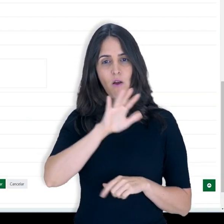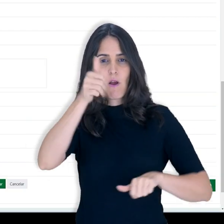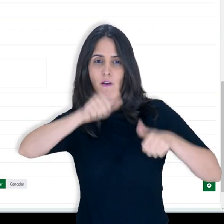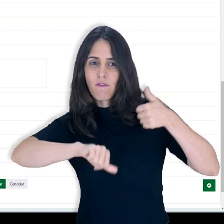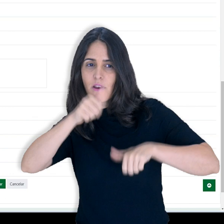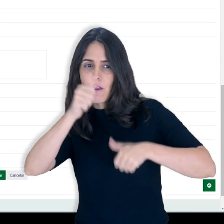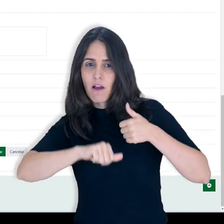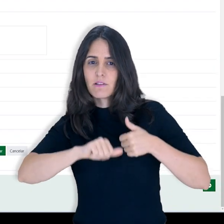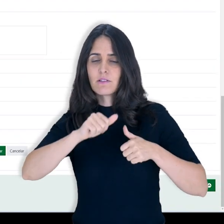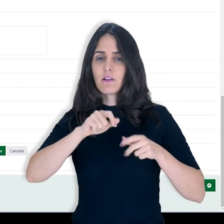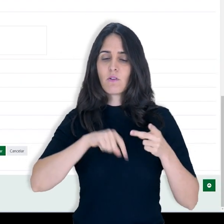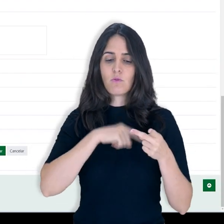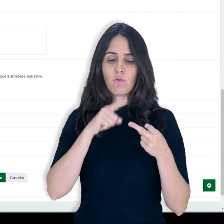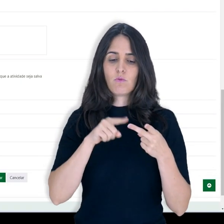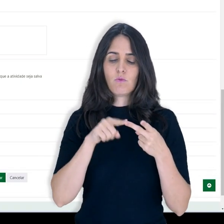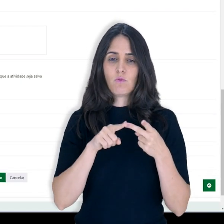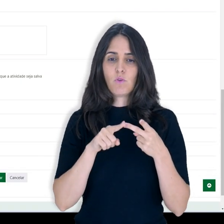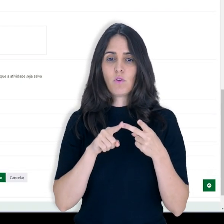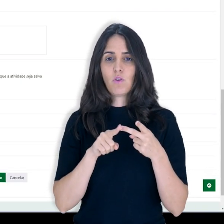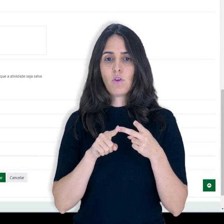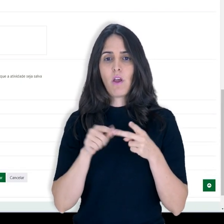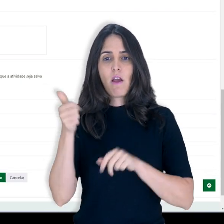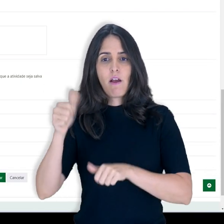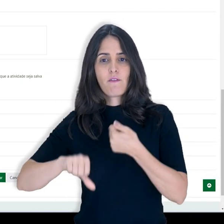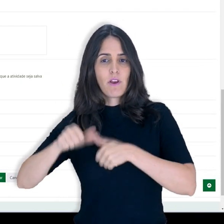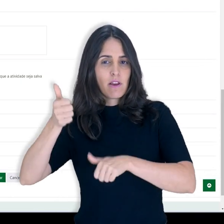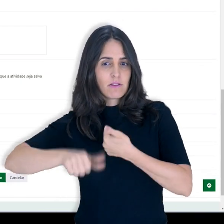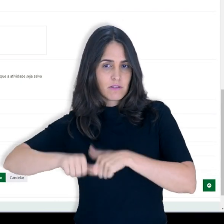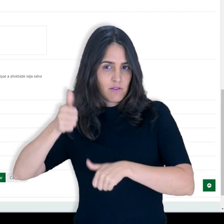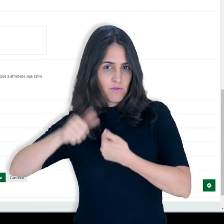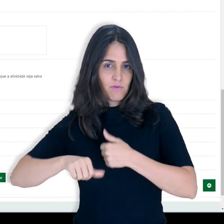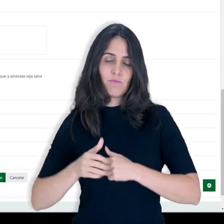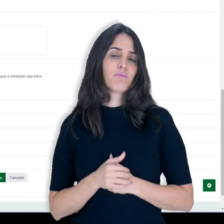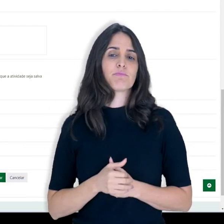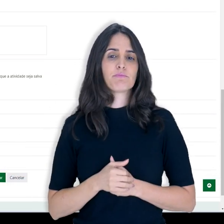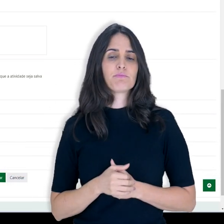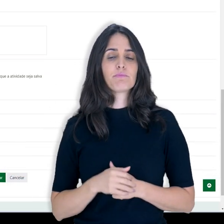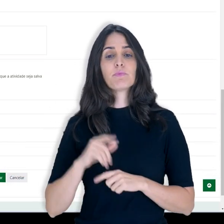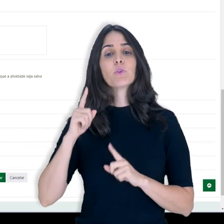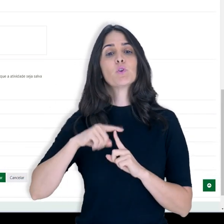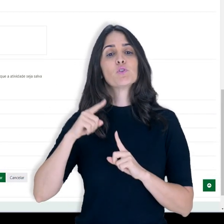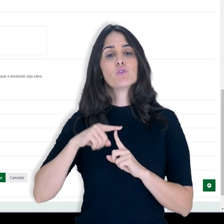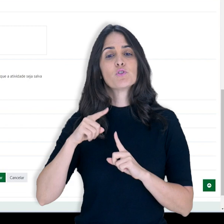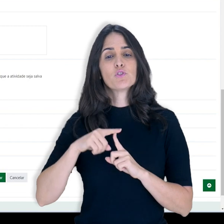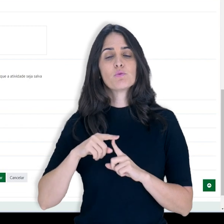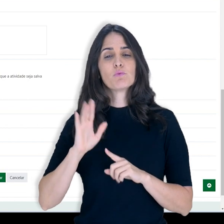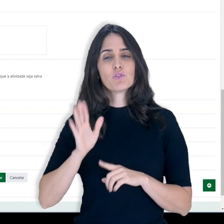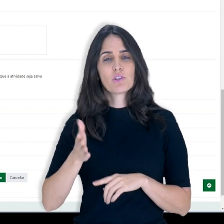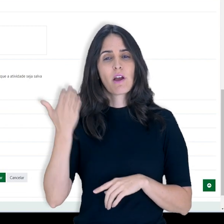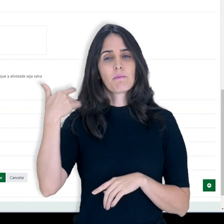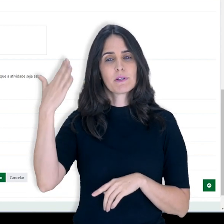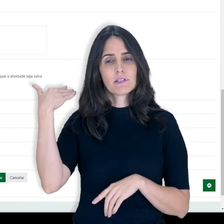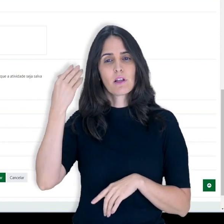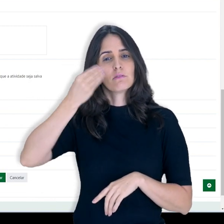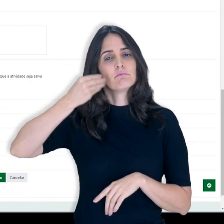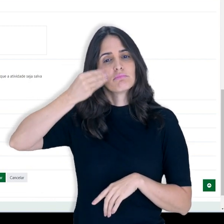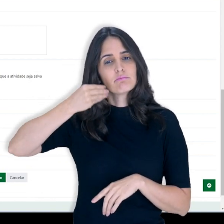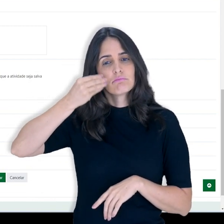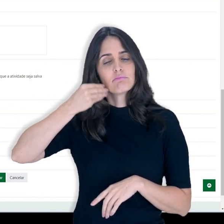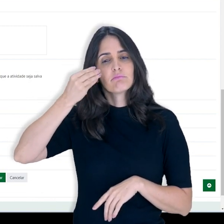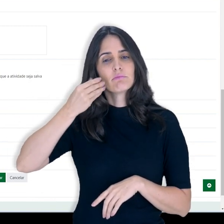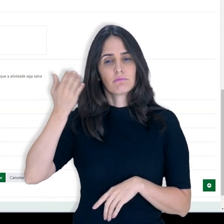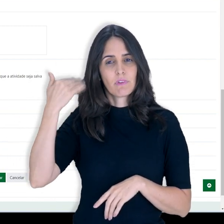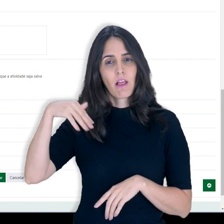global do fórum e avaliações. Avaliações é o tipo de avaliação que nós já